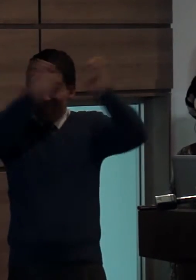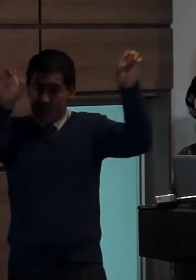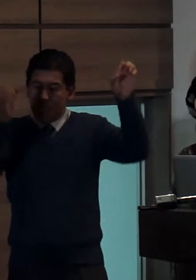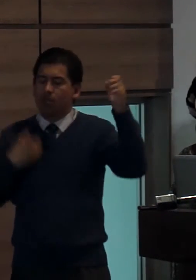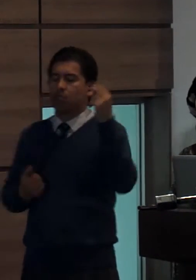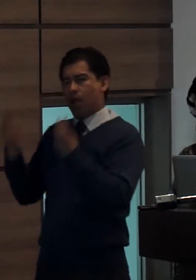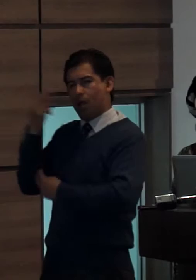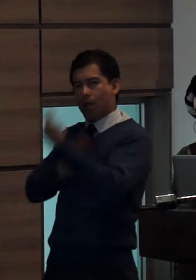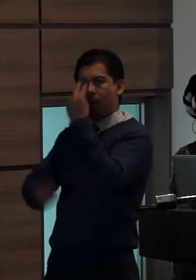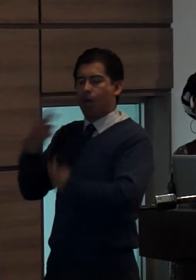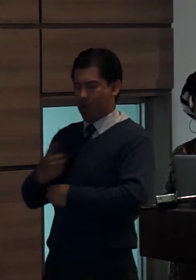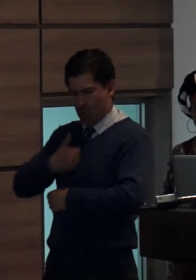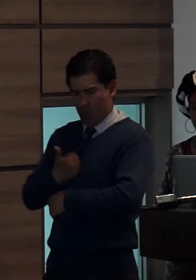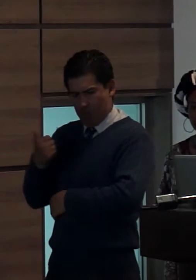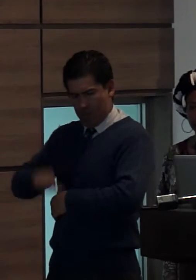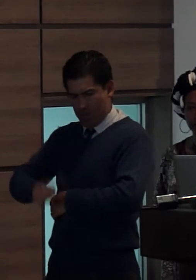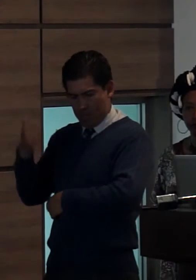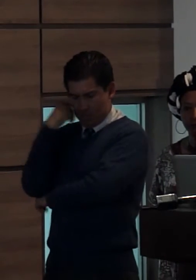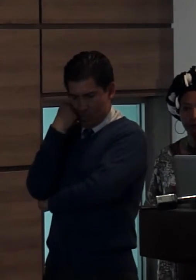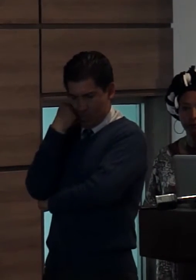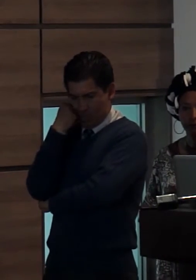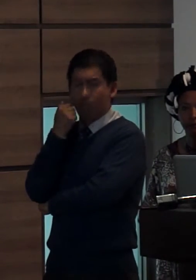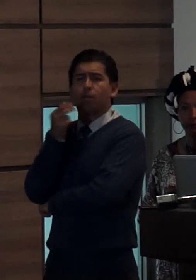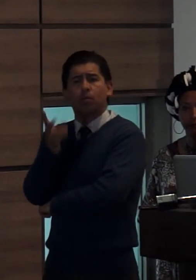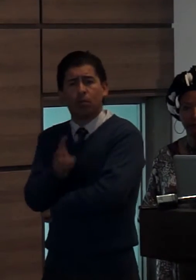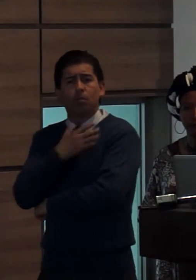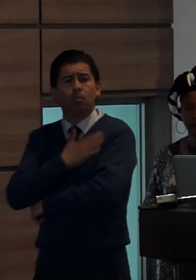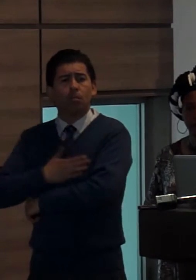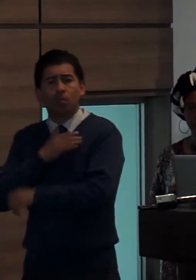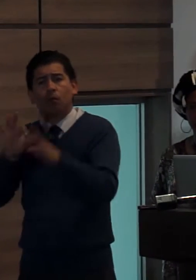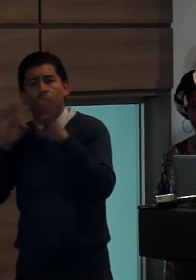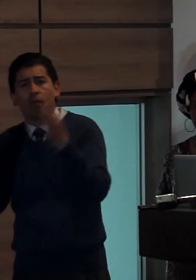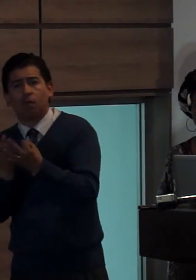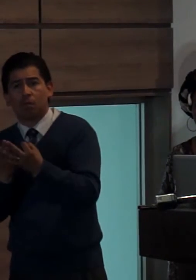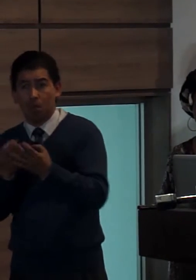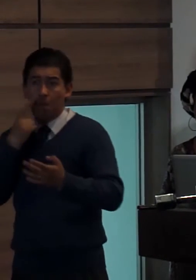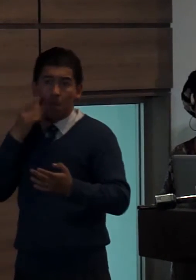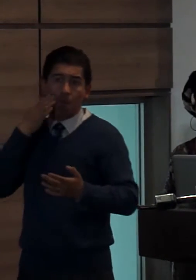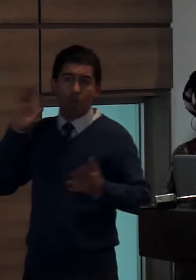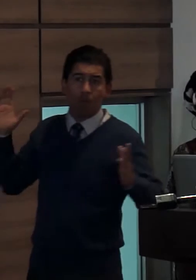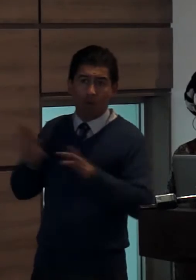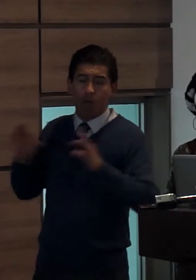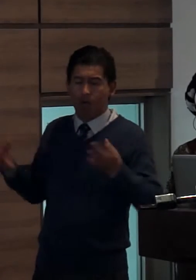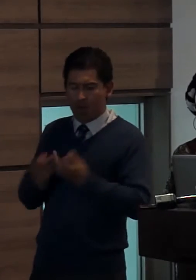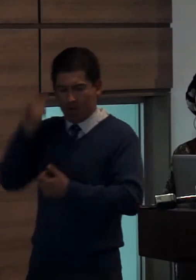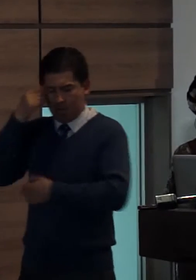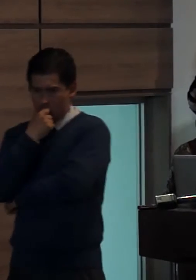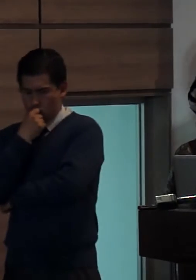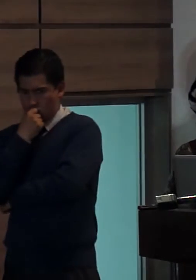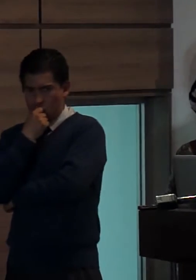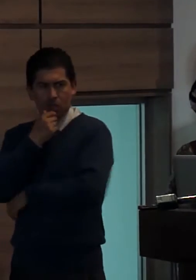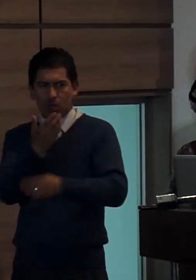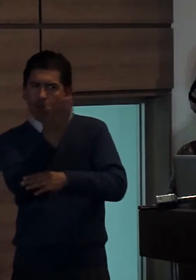y pediríamos también a las familias que vigilen que miren que dialoguen que construyan con